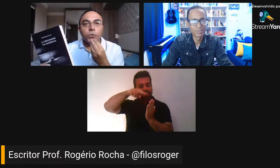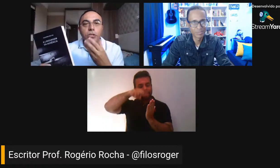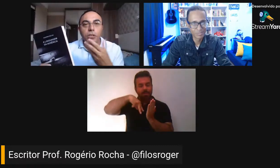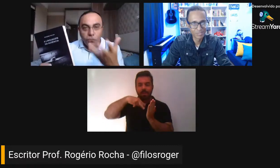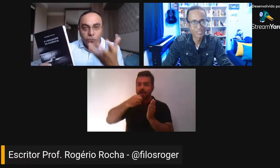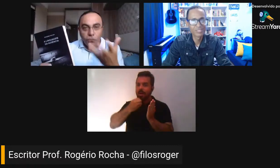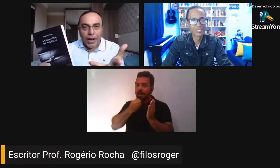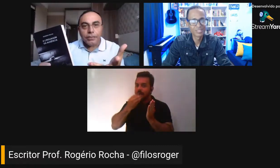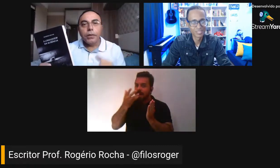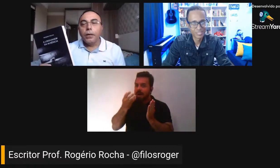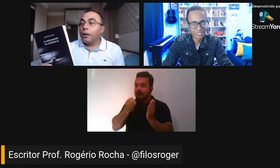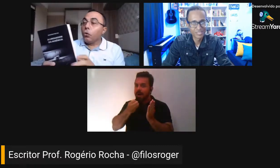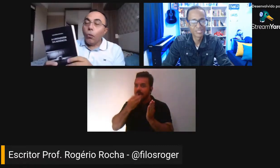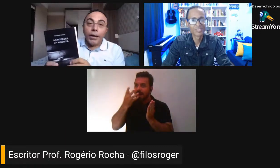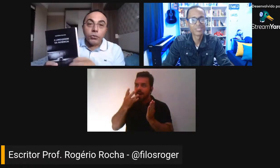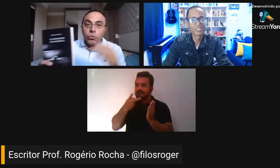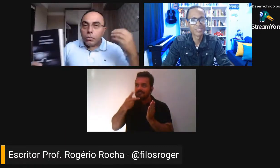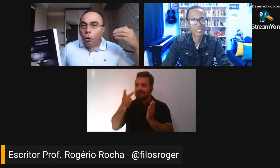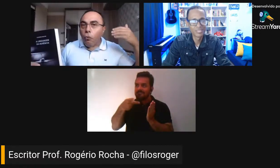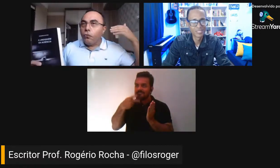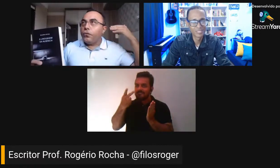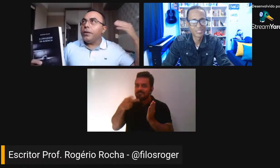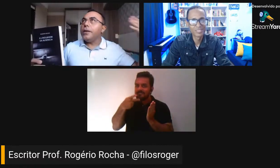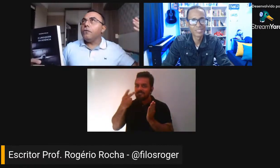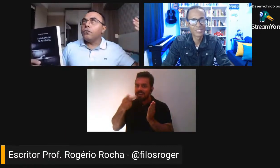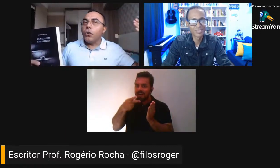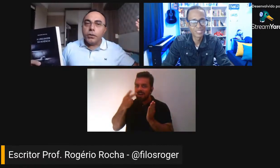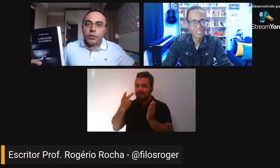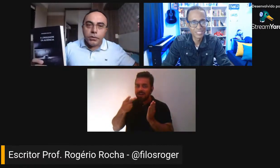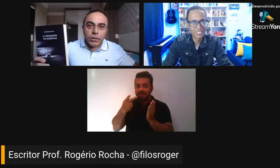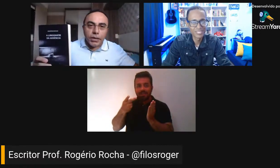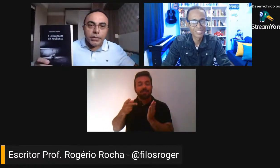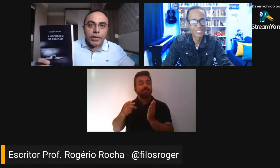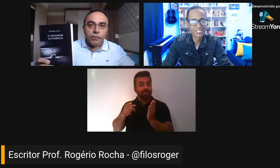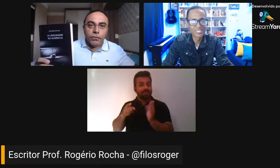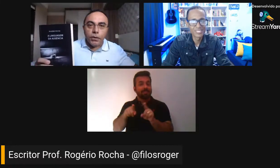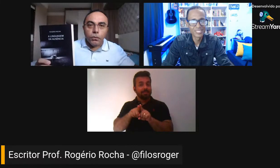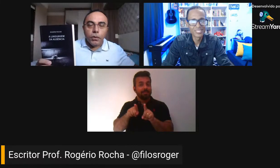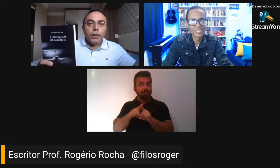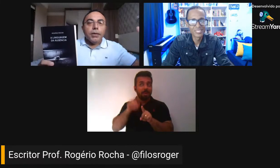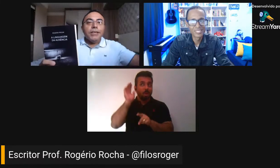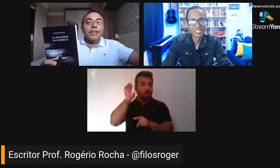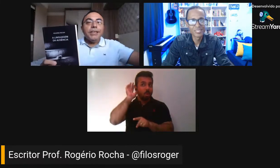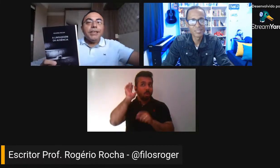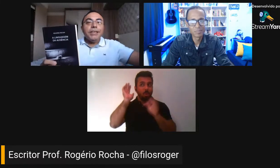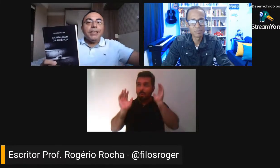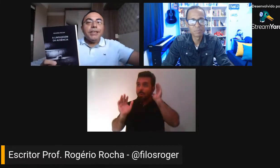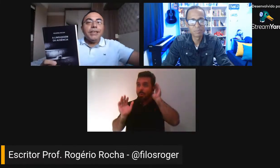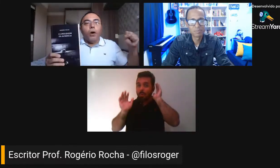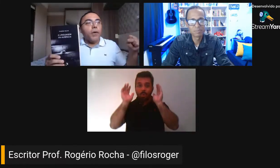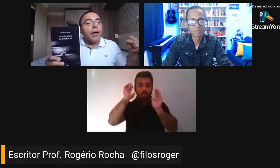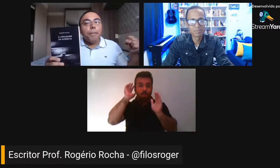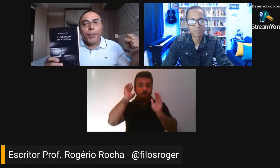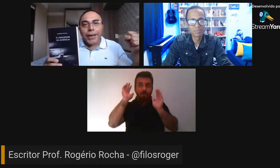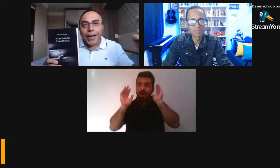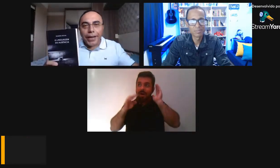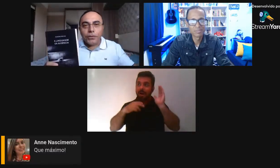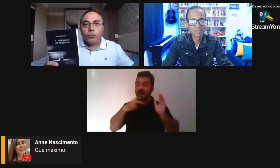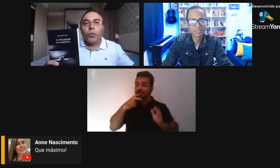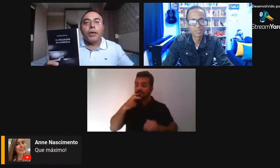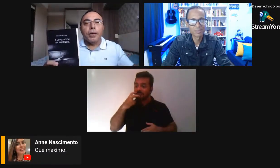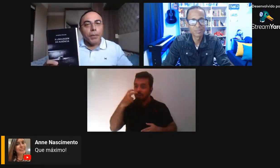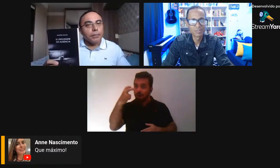a que você fala, quanto ouvir a voz de quem escreveu e entender qual é a